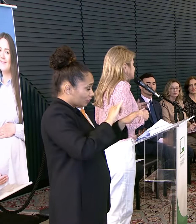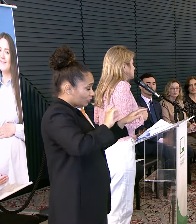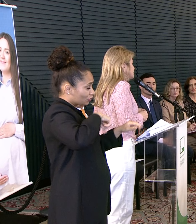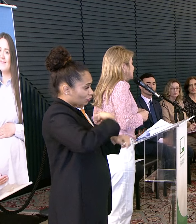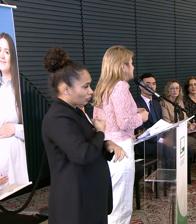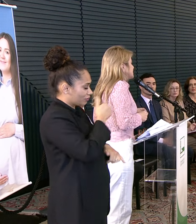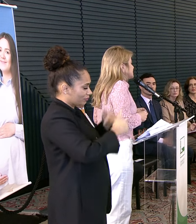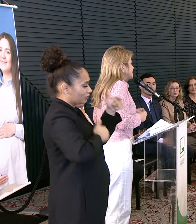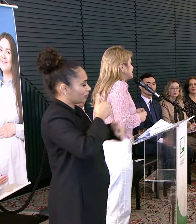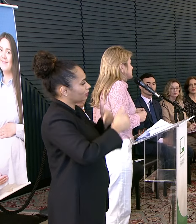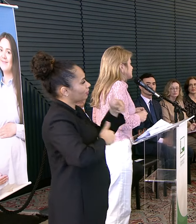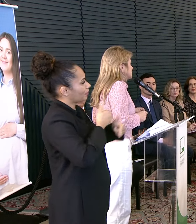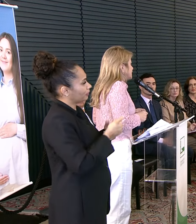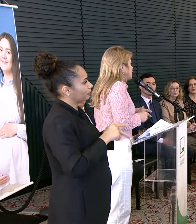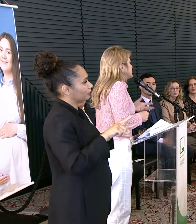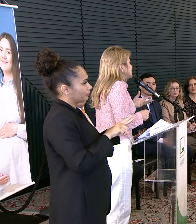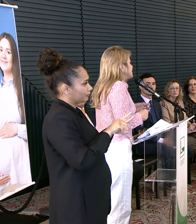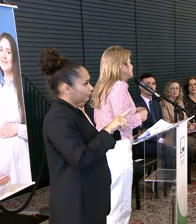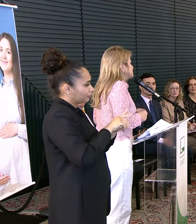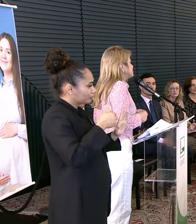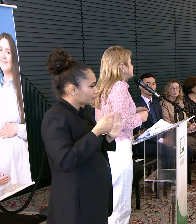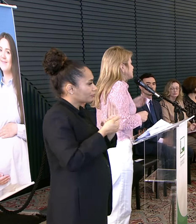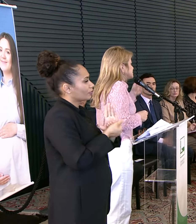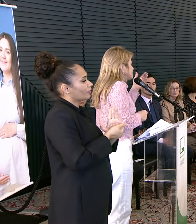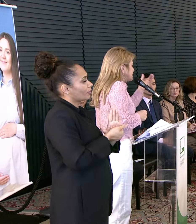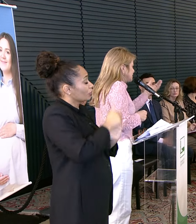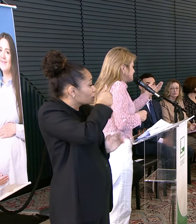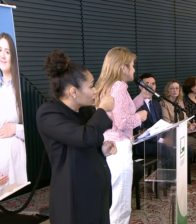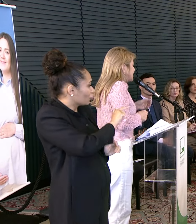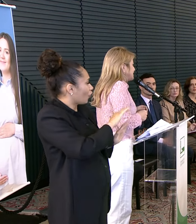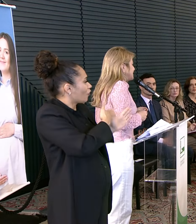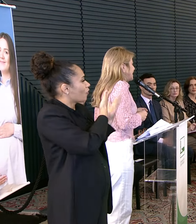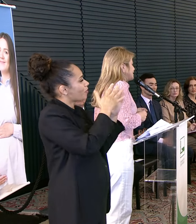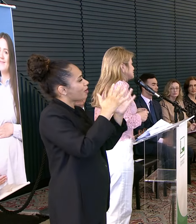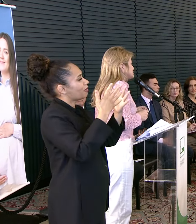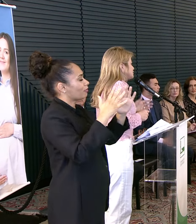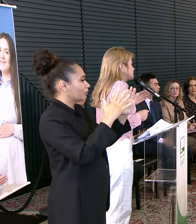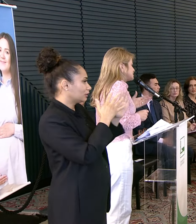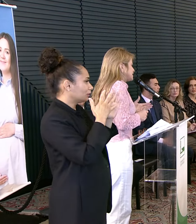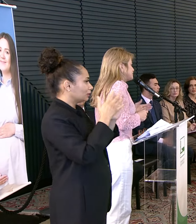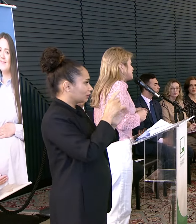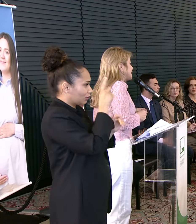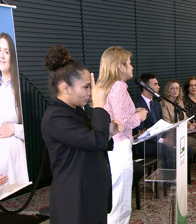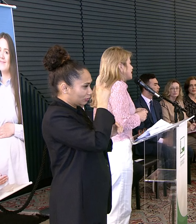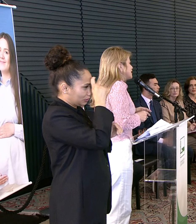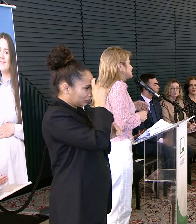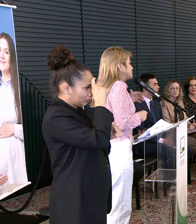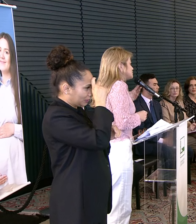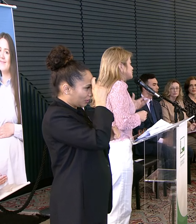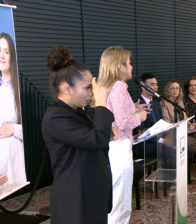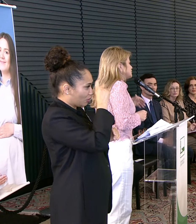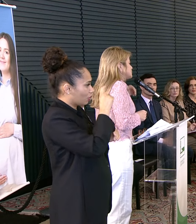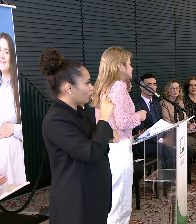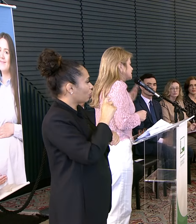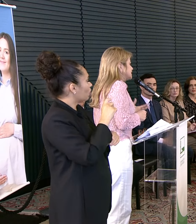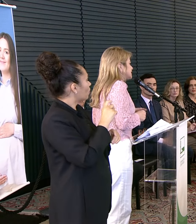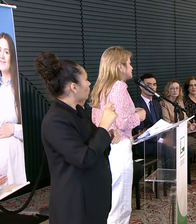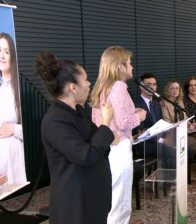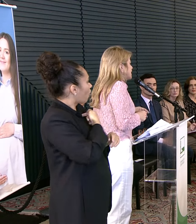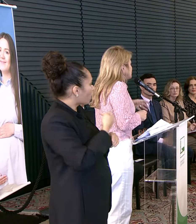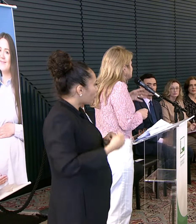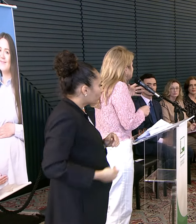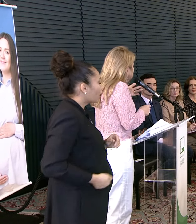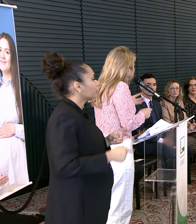Trabalhar isso aqui também Na Câmara Federal E mais uma vez Parabenizar Aí o Hospital Doutor Serafim Carvalho Ao nosso governador Nosso